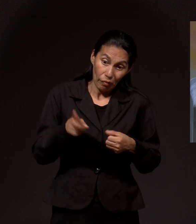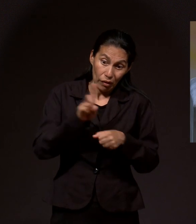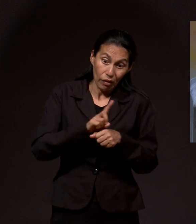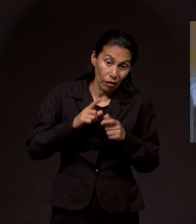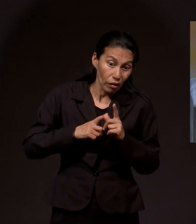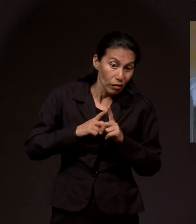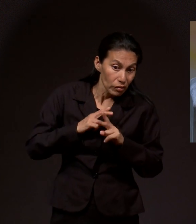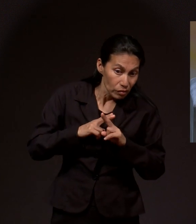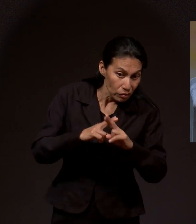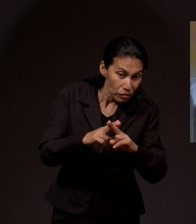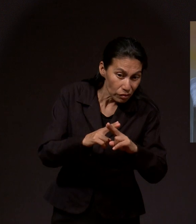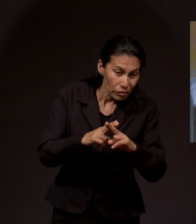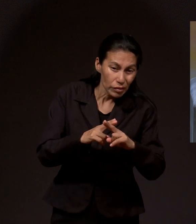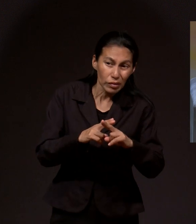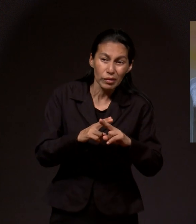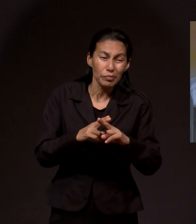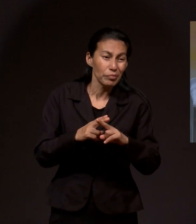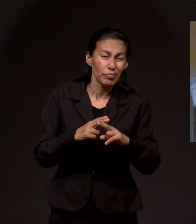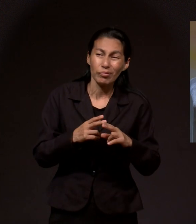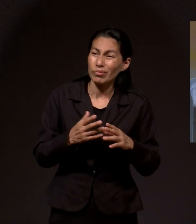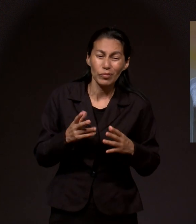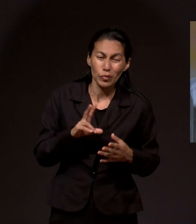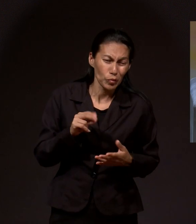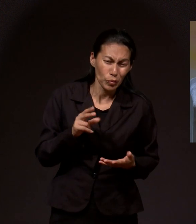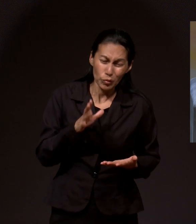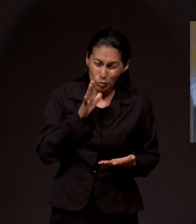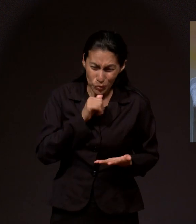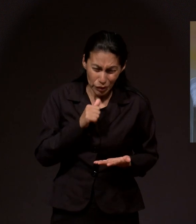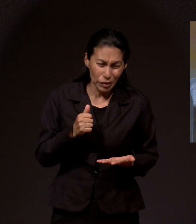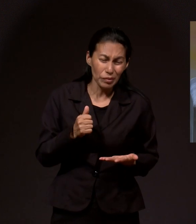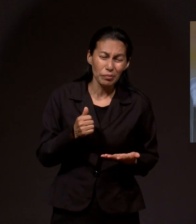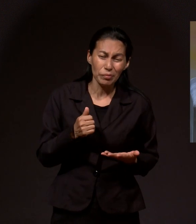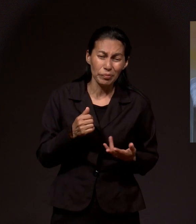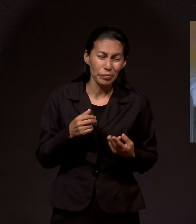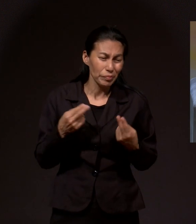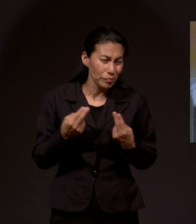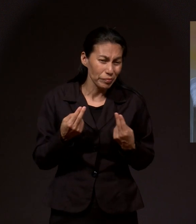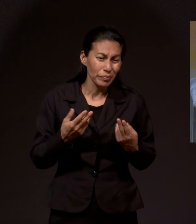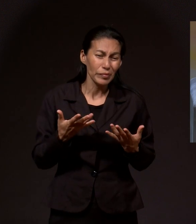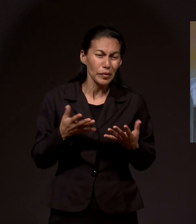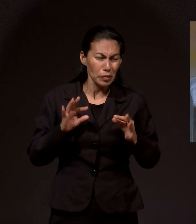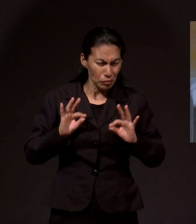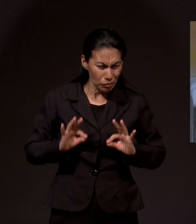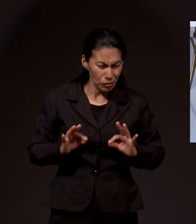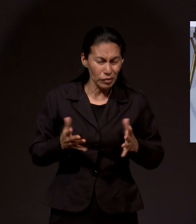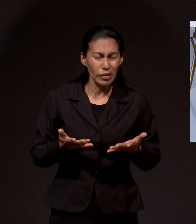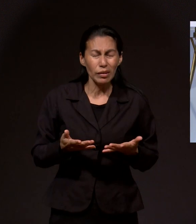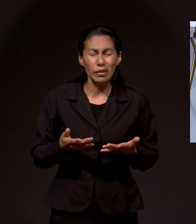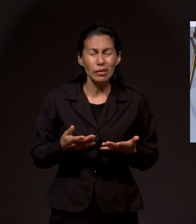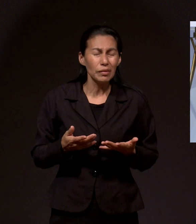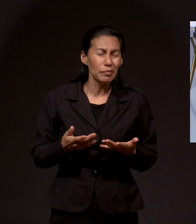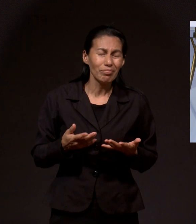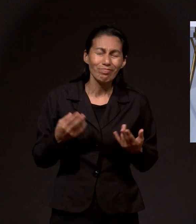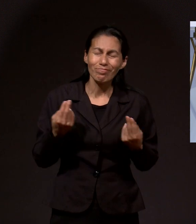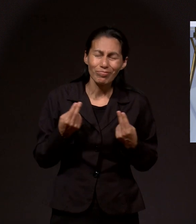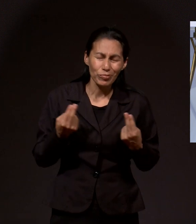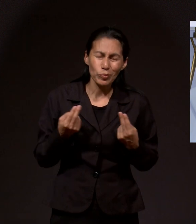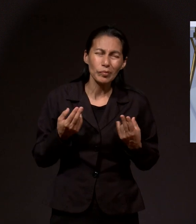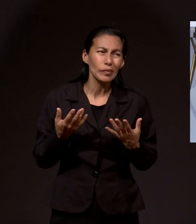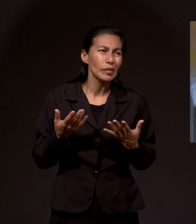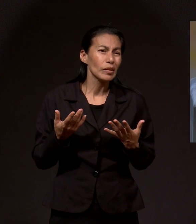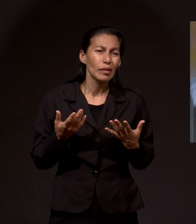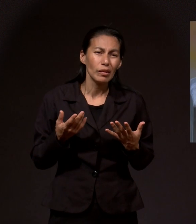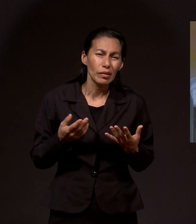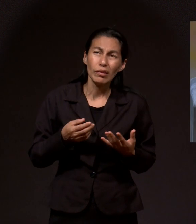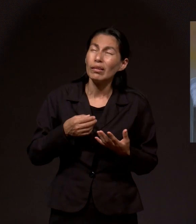pues tengo que llevarlo al que siempre me ha ayudado. Al que todo lo puede. Al que me ha sacado siempre de problemas, de tristezas, de angustias.